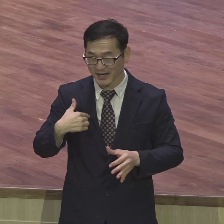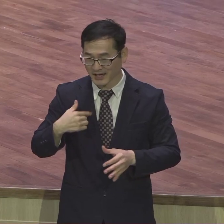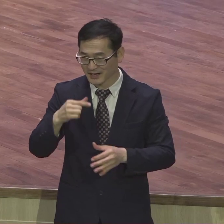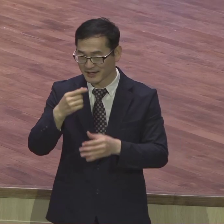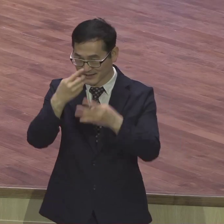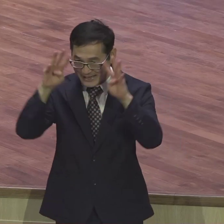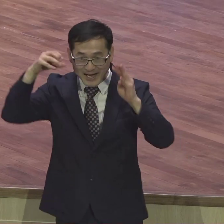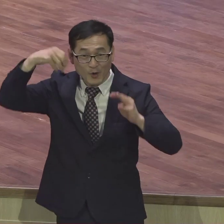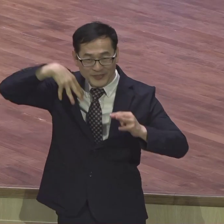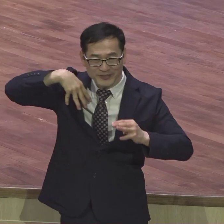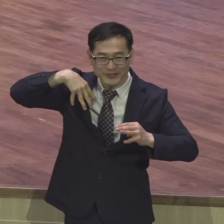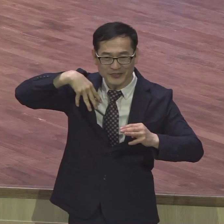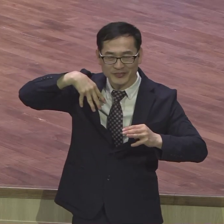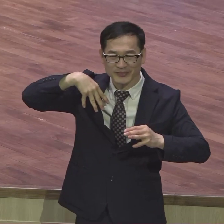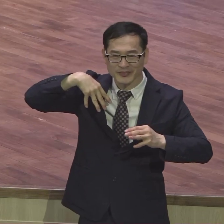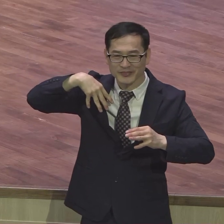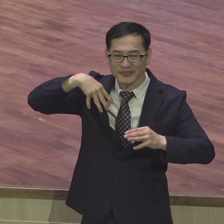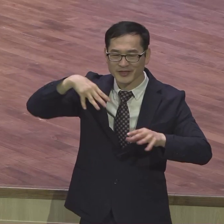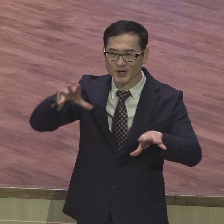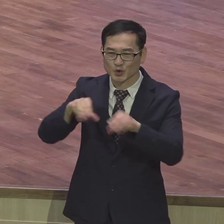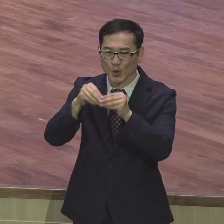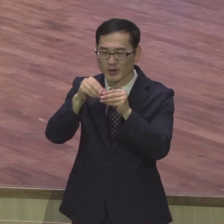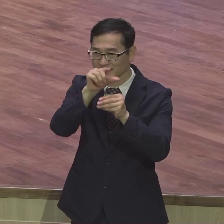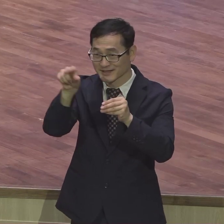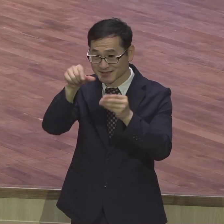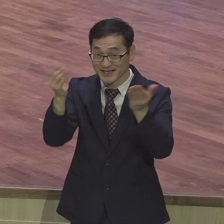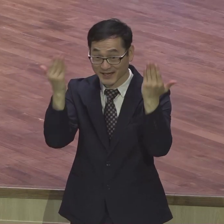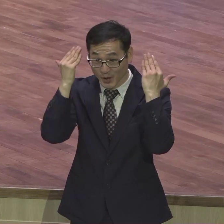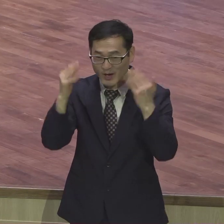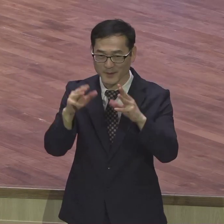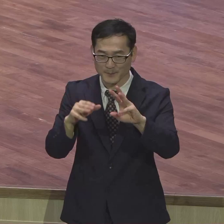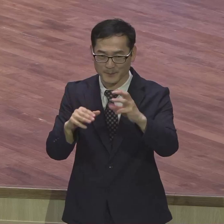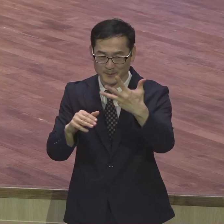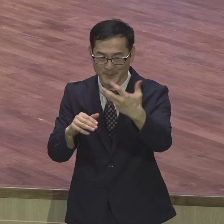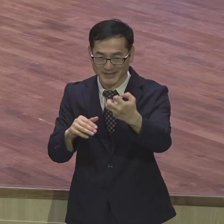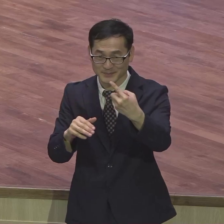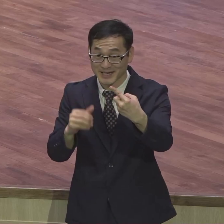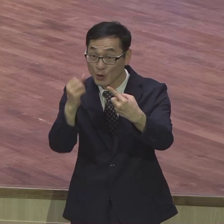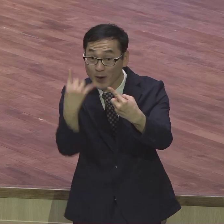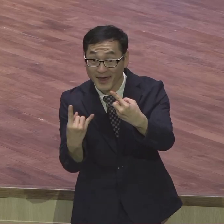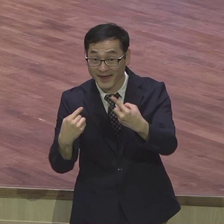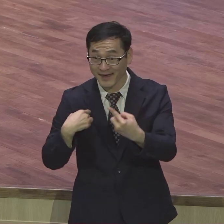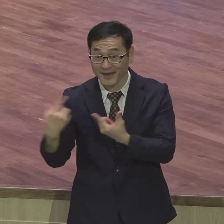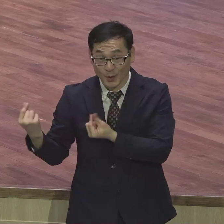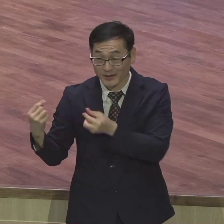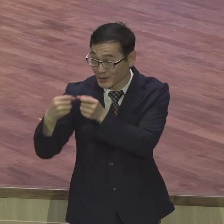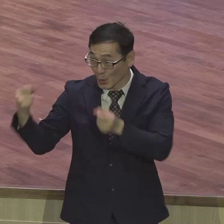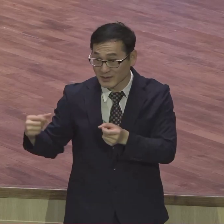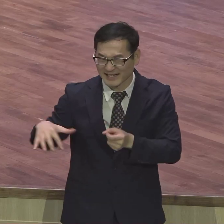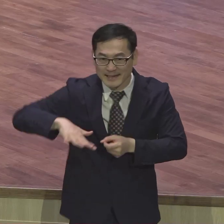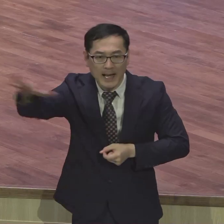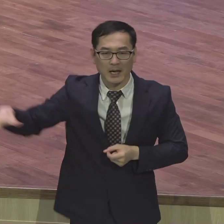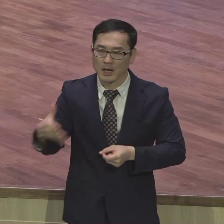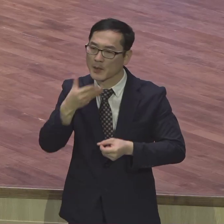81회 8명 최고로 축복해 주었어요 아멘 이게 뭐랍니까 하나님의